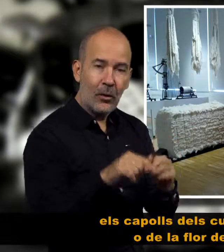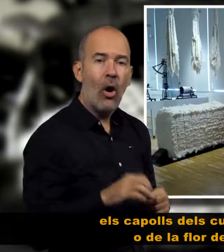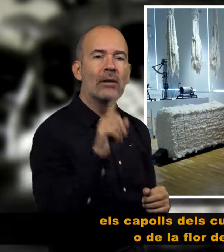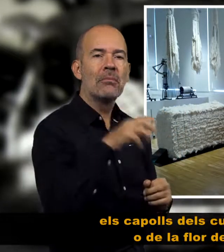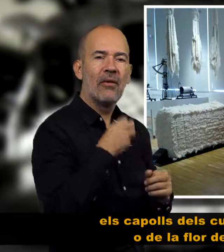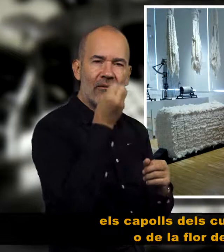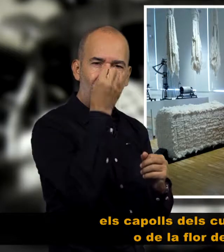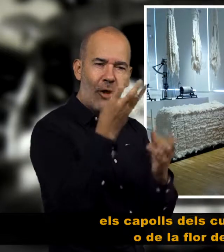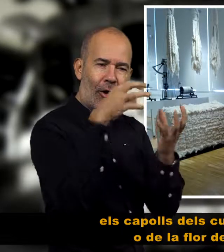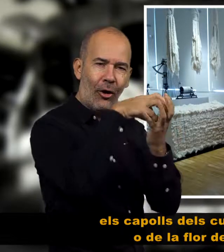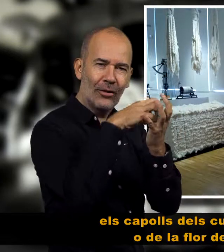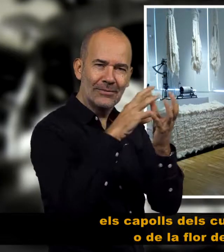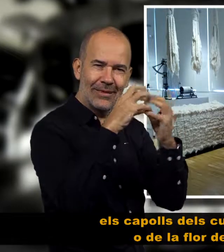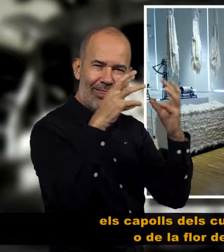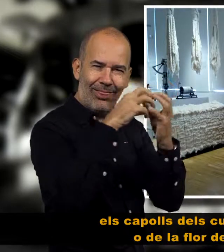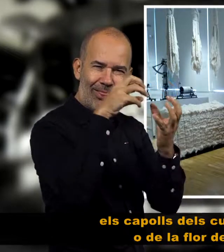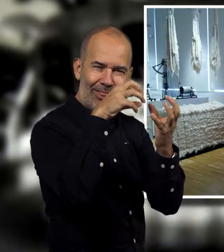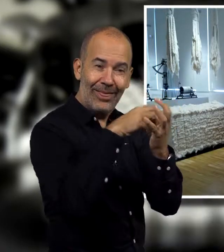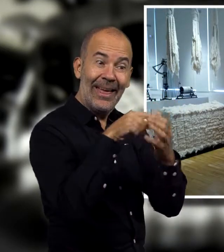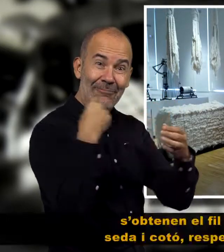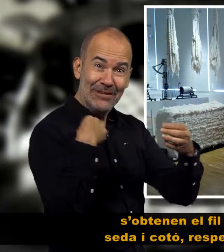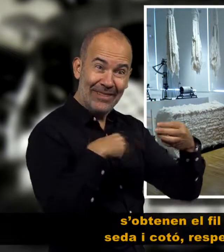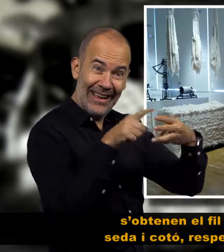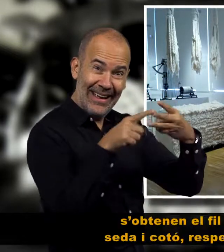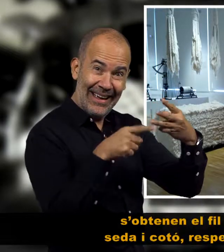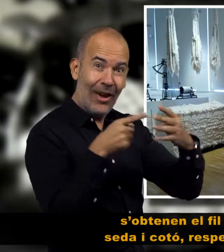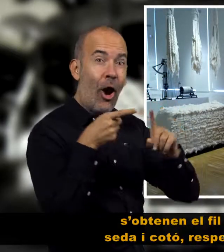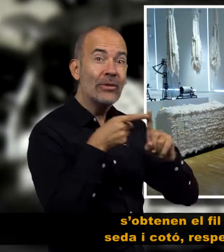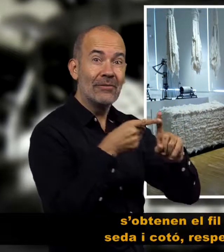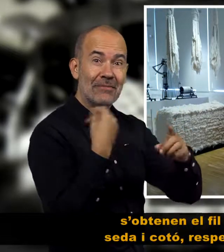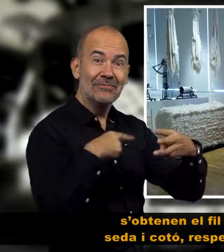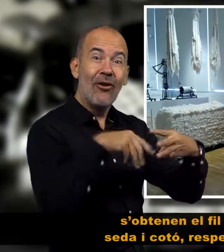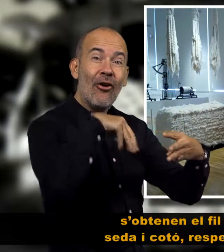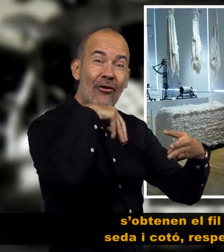s'obtenen el fil de la llana, seda i cotó, respectivament.